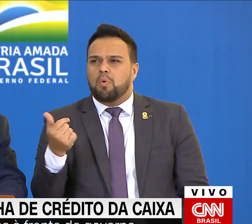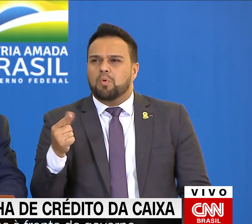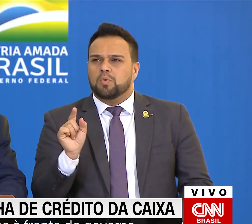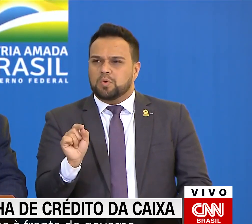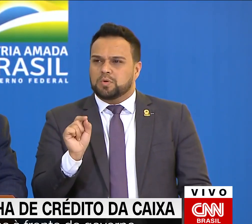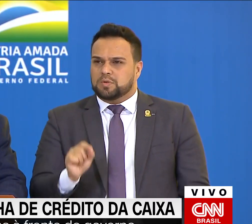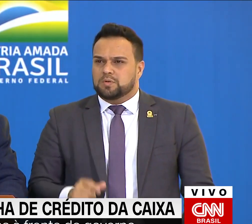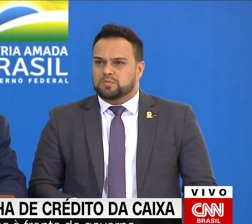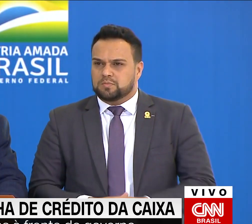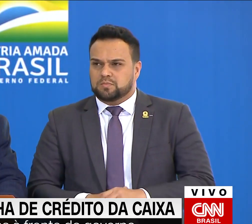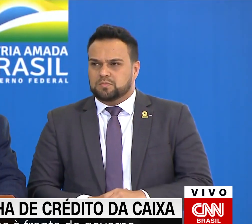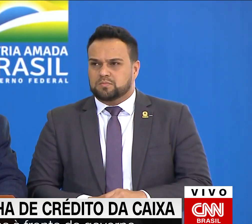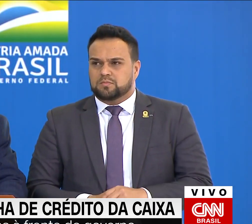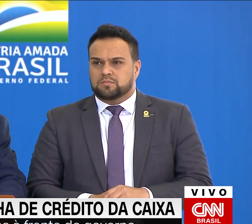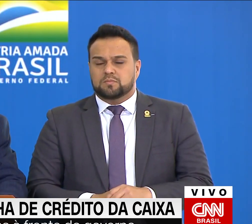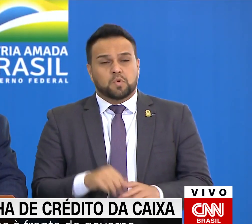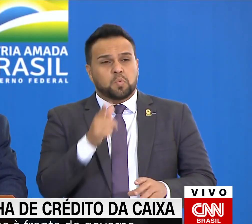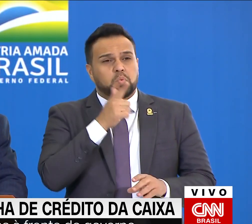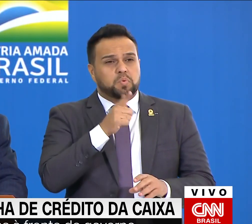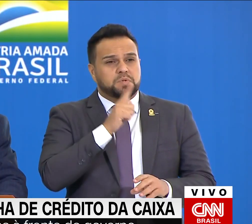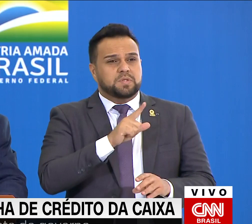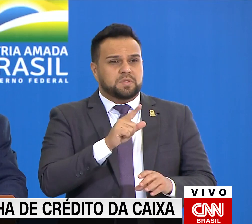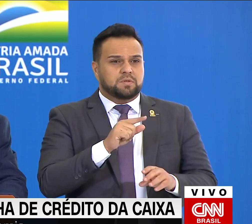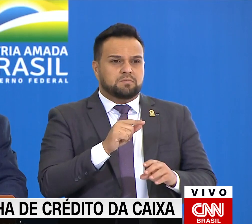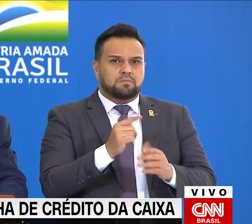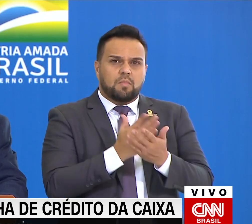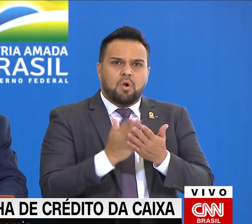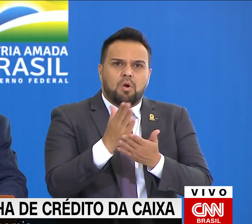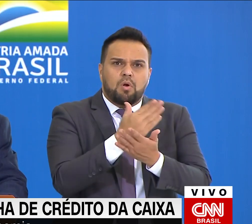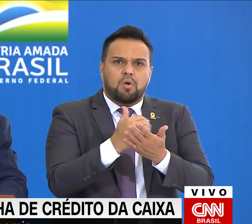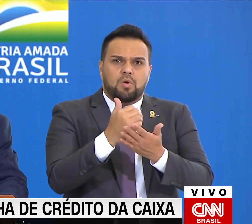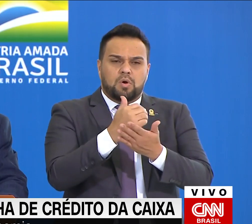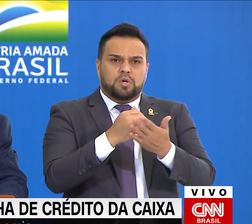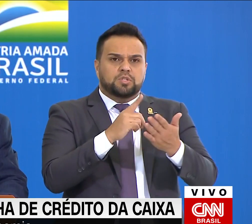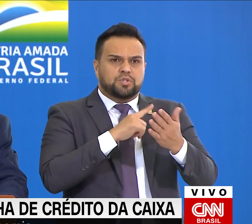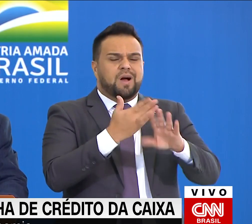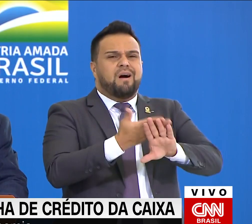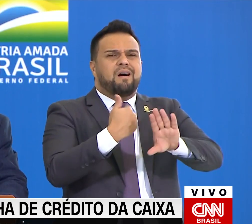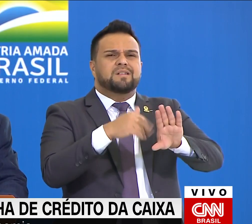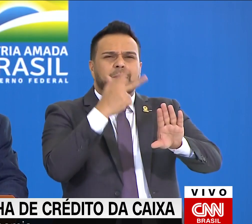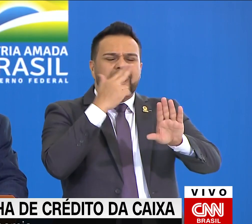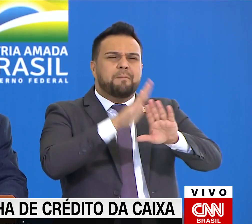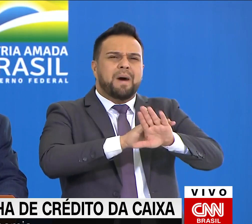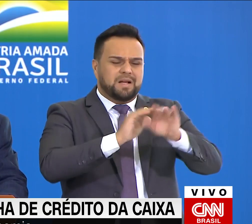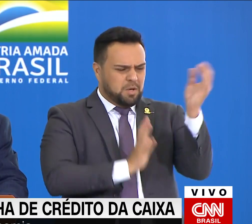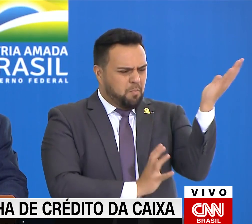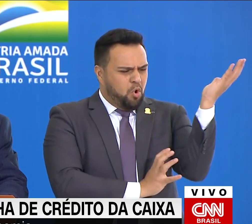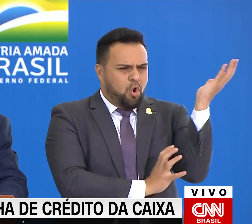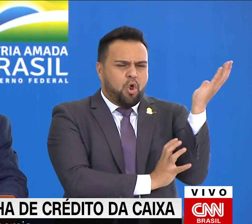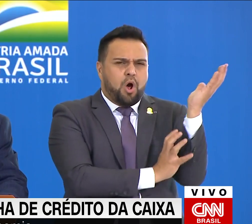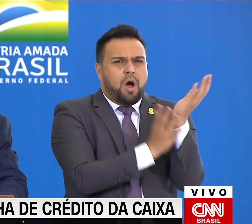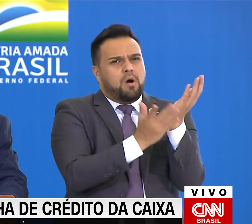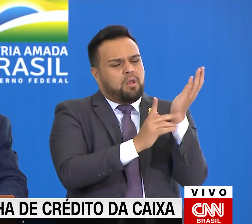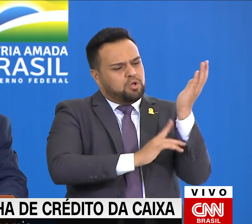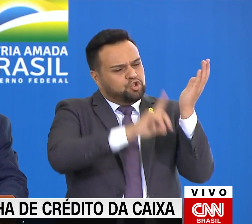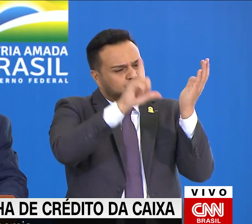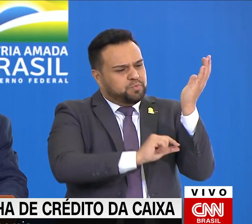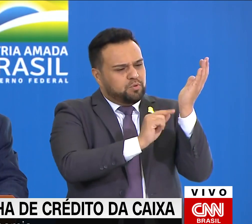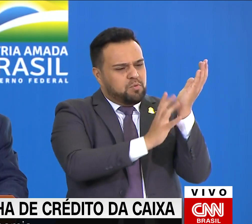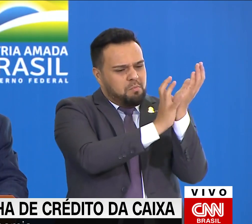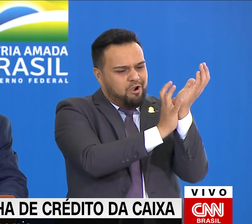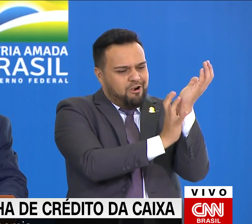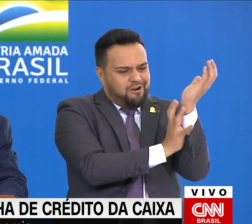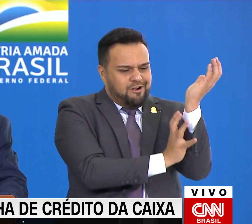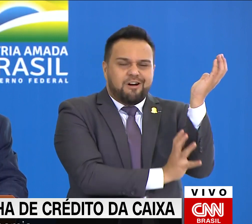capturado orçamentos e recursos públicos foram deslocados por uma política consequente, responsável